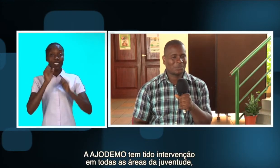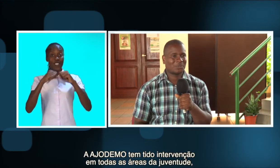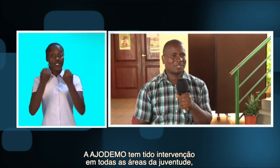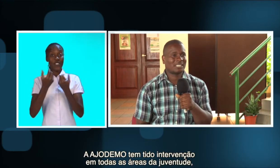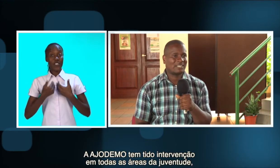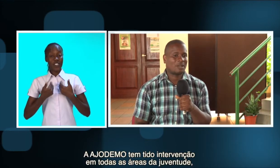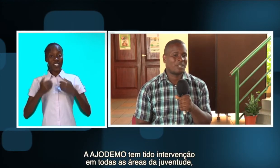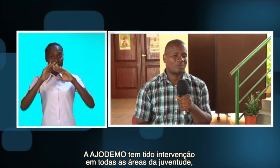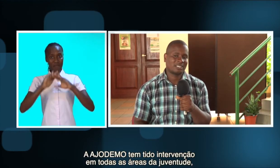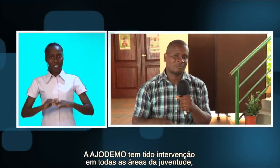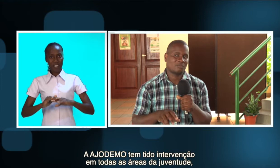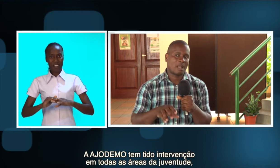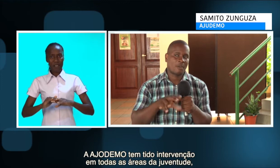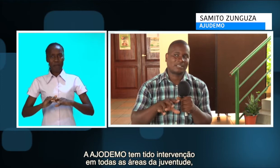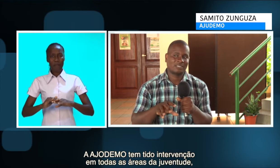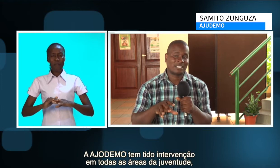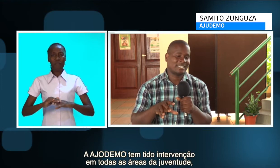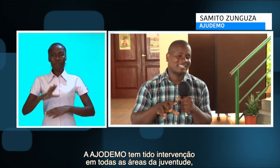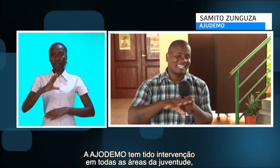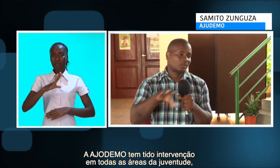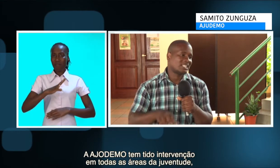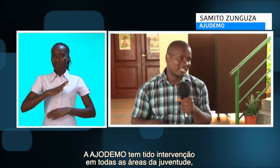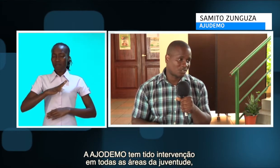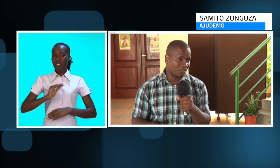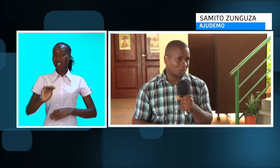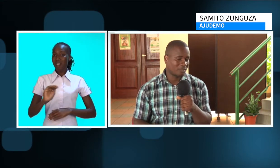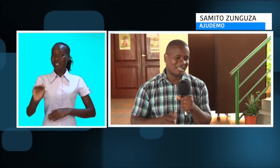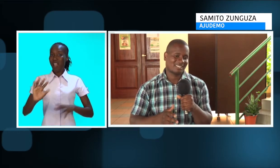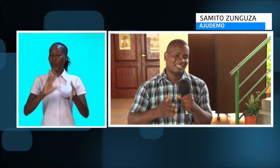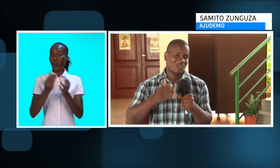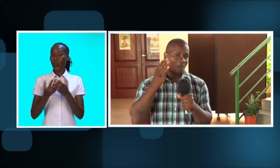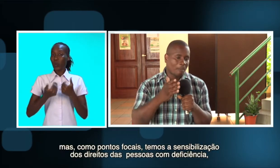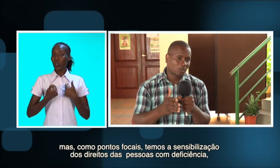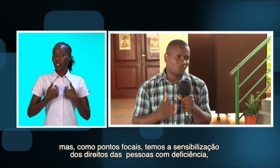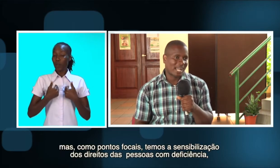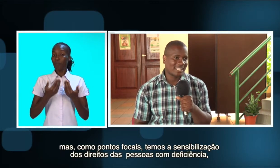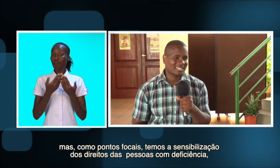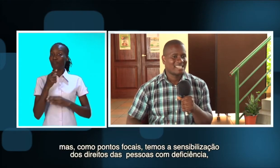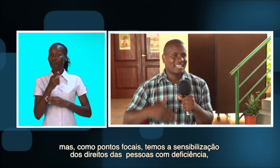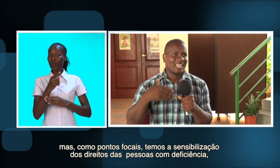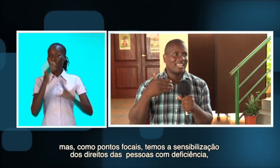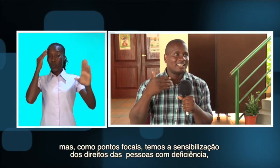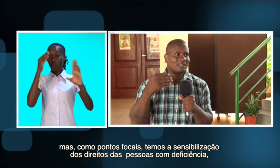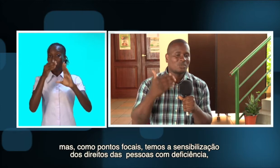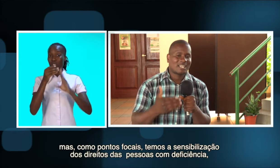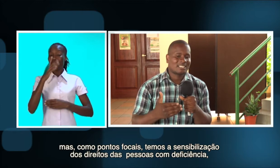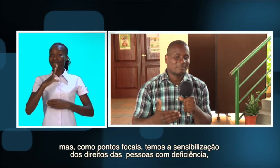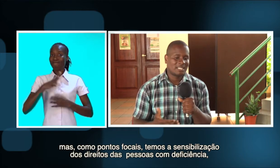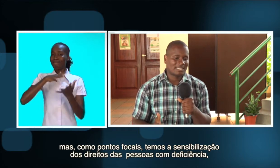intervenção em todas as áreas da juventude, mas como pontos focais temos acessibilização